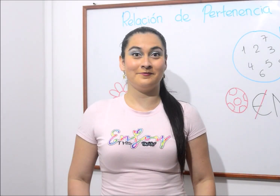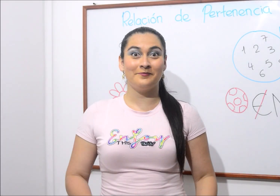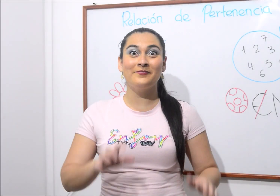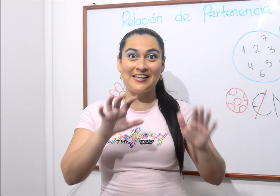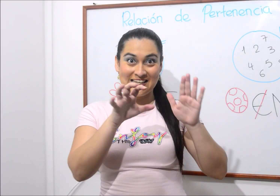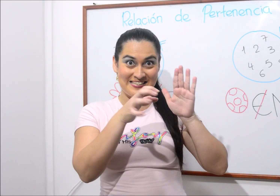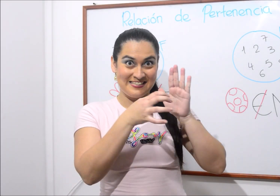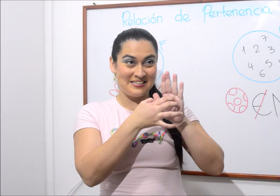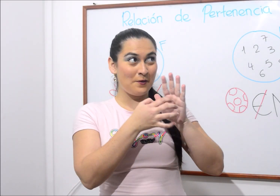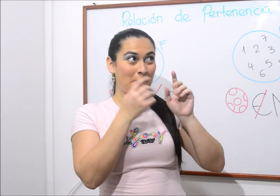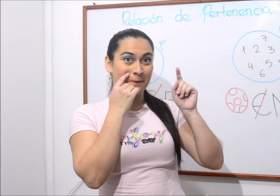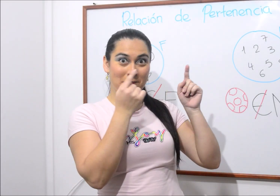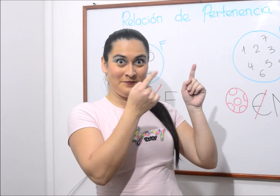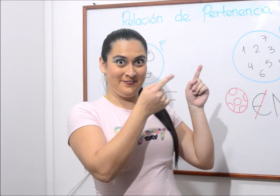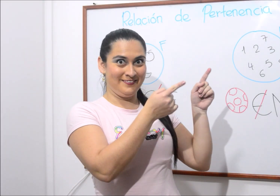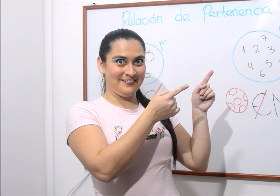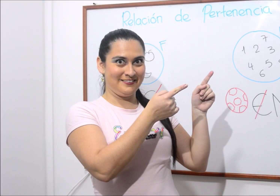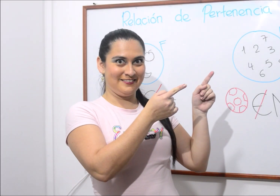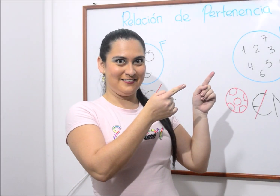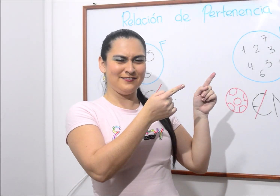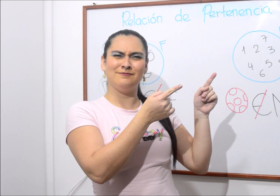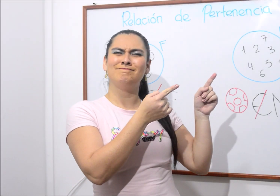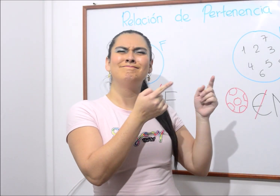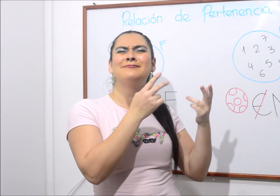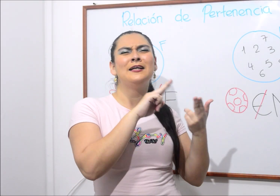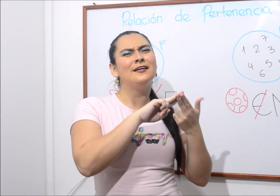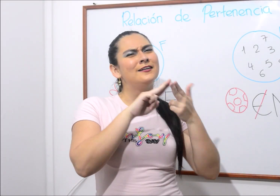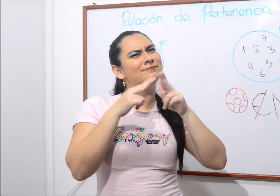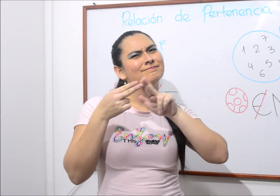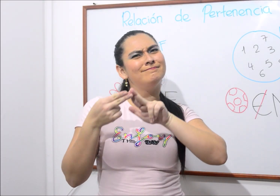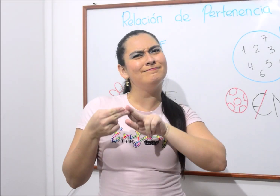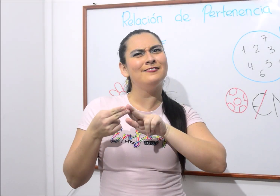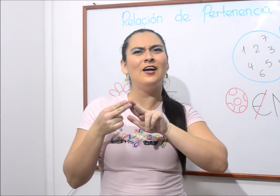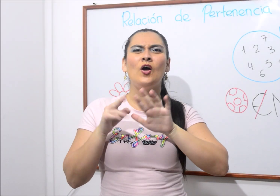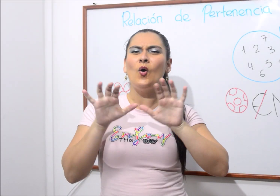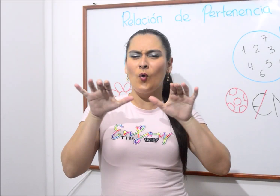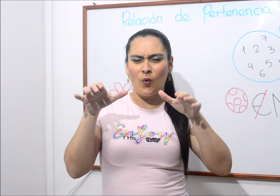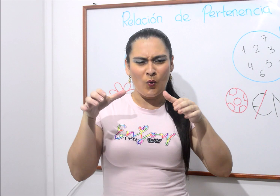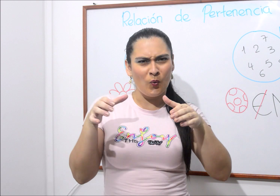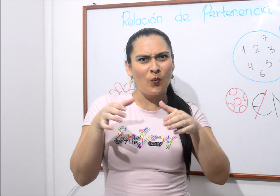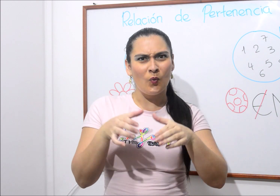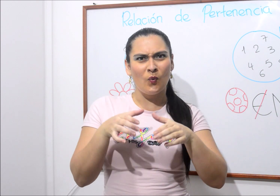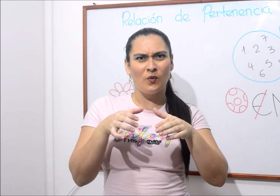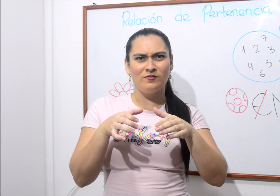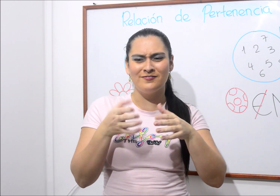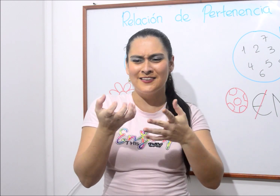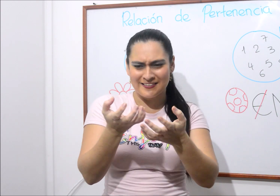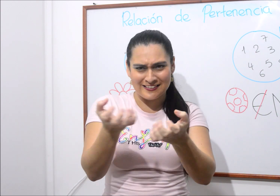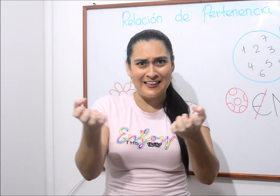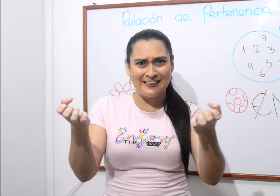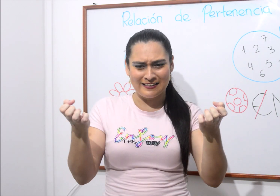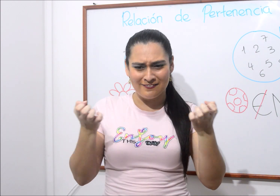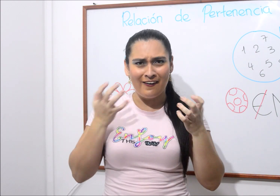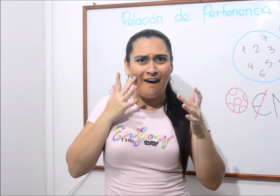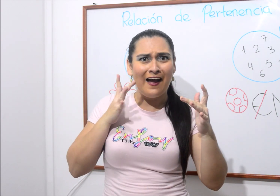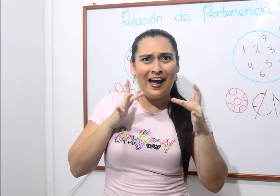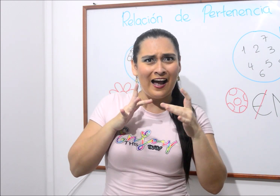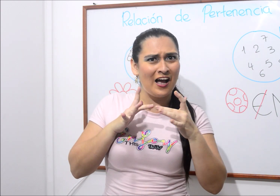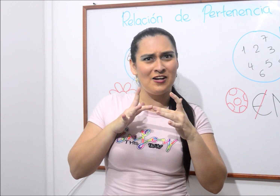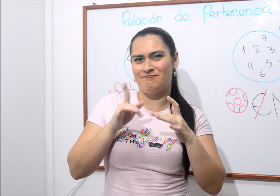Ahora, si un objeto no es un elemento de un conjunto, lo indicaremos con